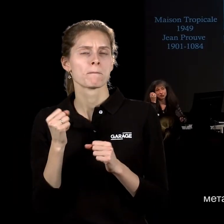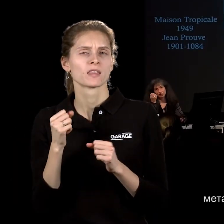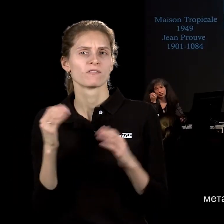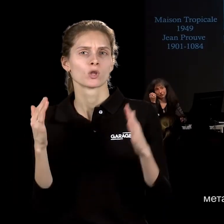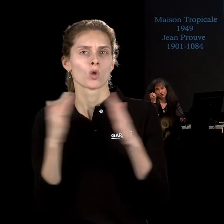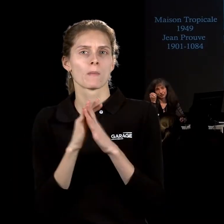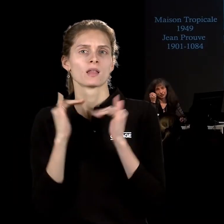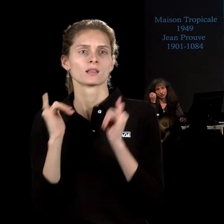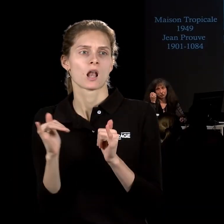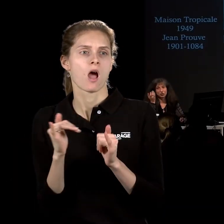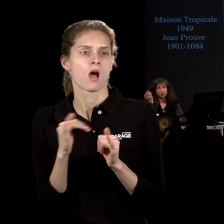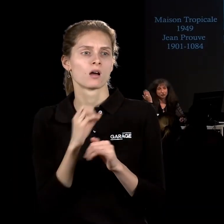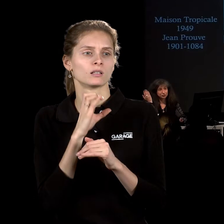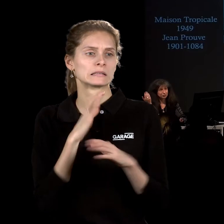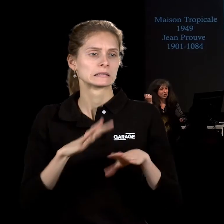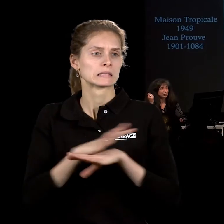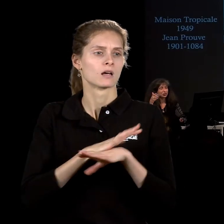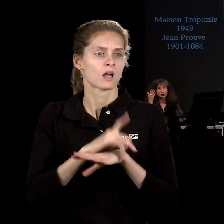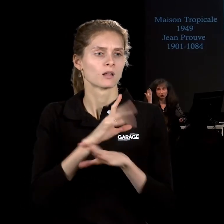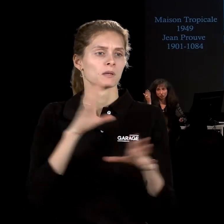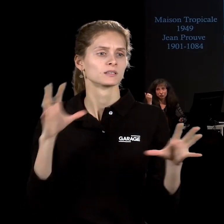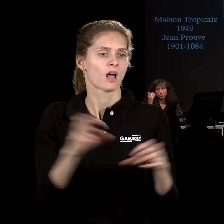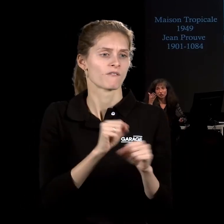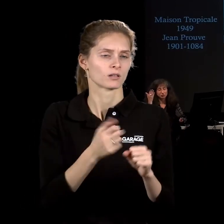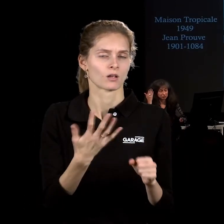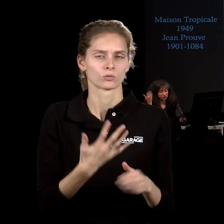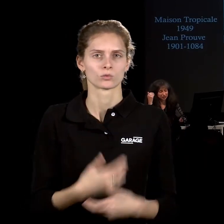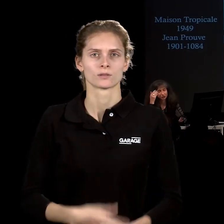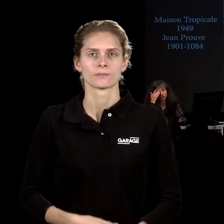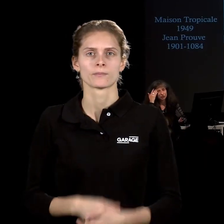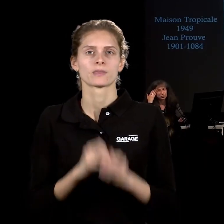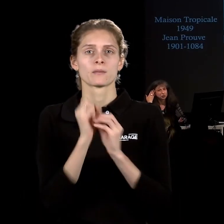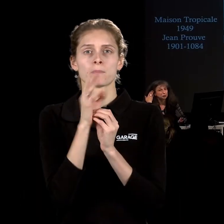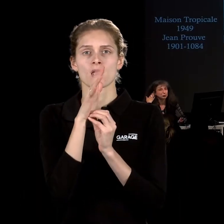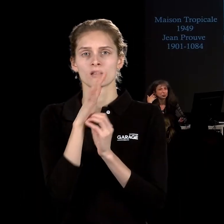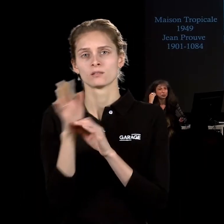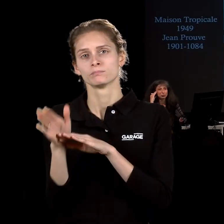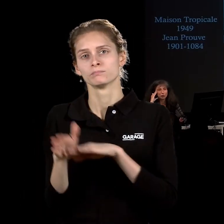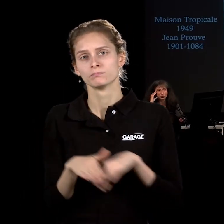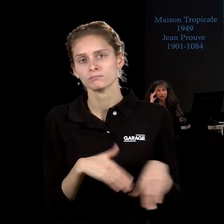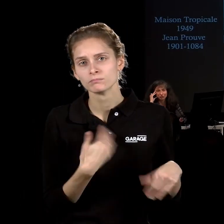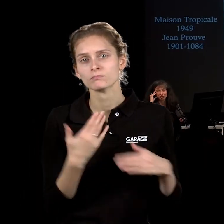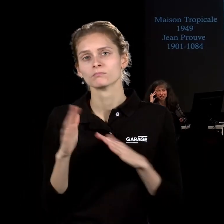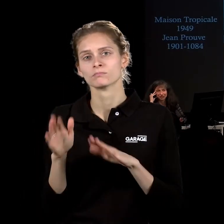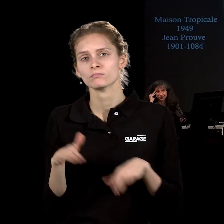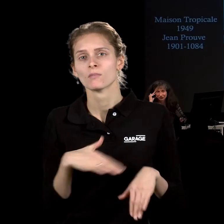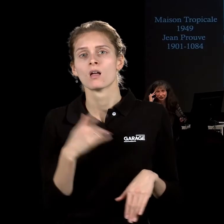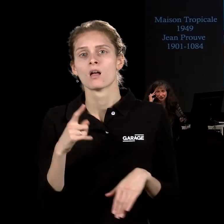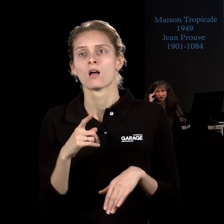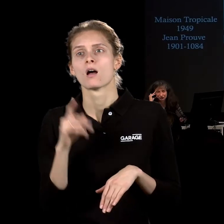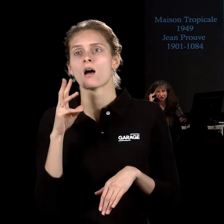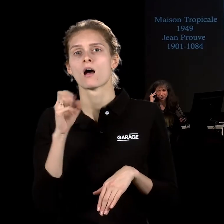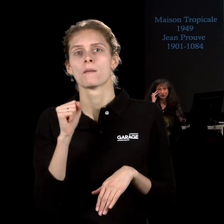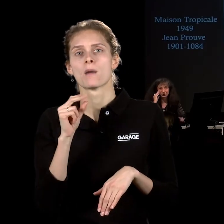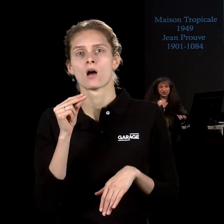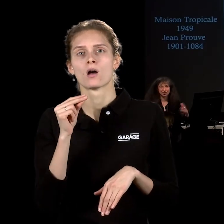колониальных стран. Вот как, так же, как много, 15 лет спустя, Мачунас будет придумывать сборные дома для Советского